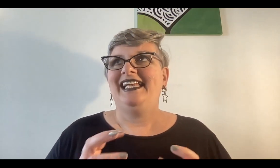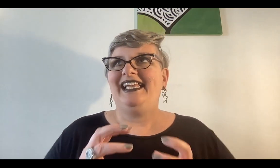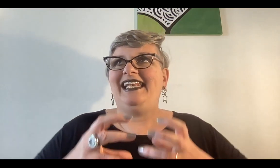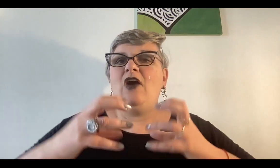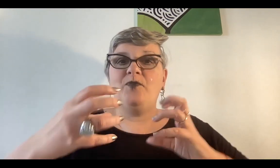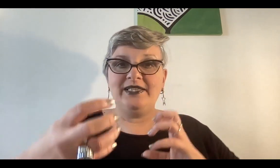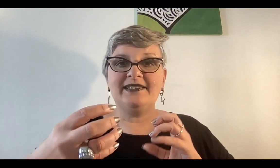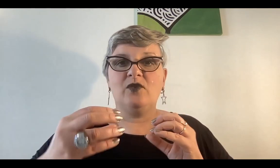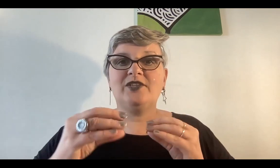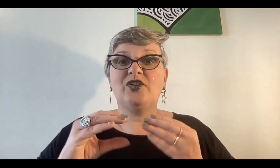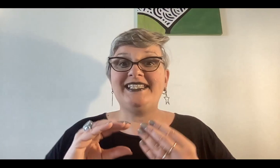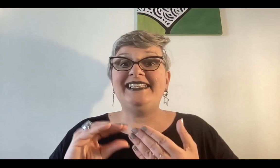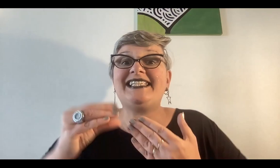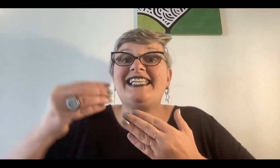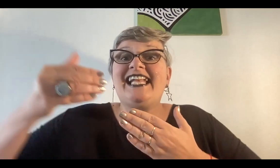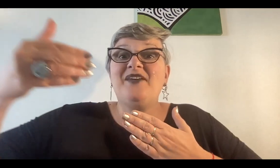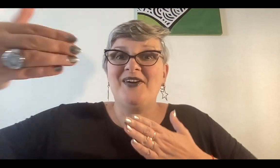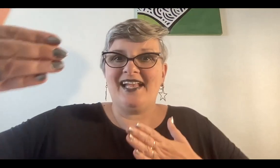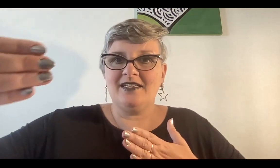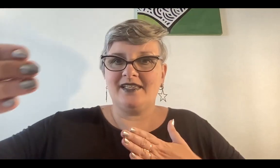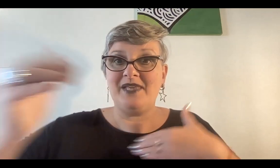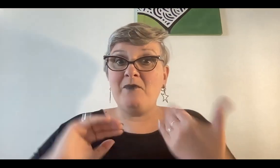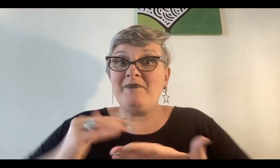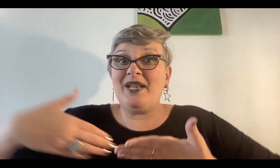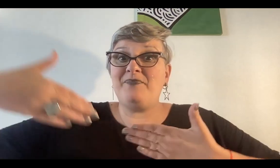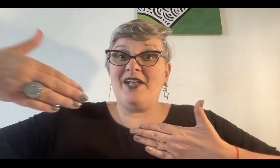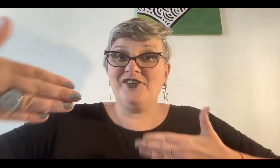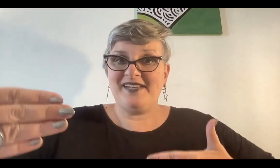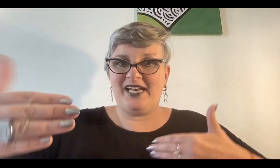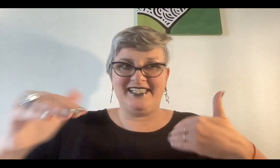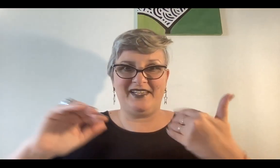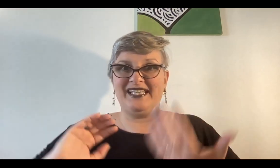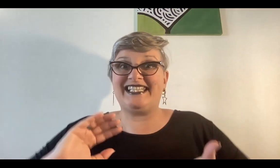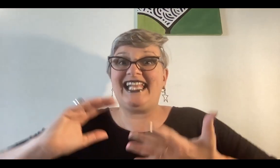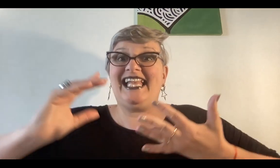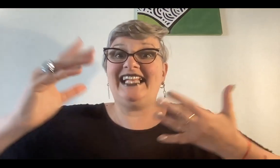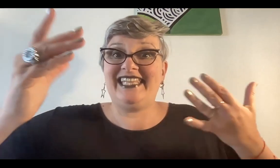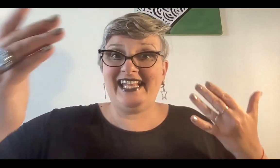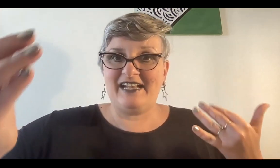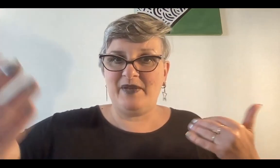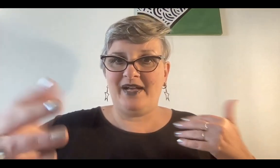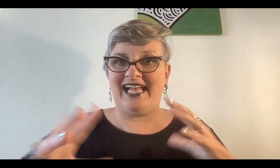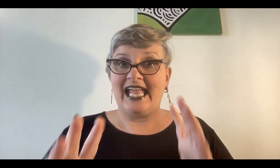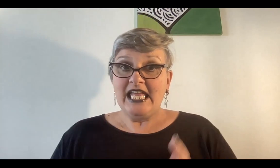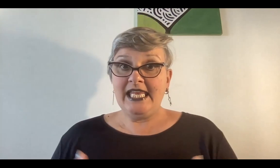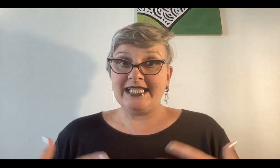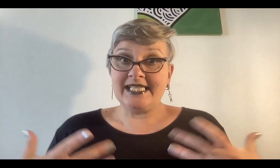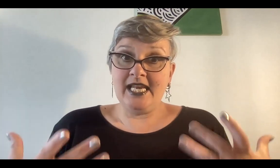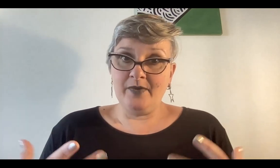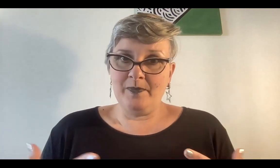la opuesta es el cuarto creciente sé que voy a recibir me preparo para recibir sé que la tierra me va a dar y la celebro